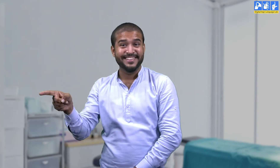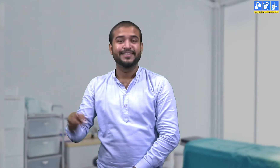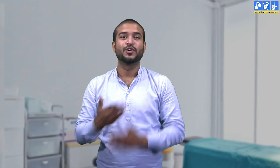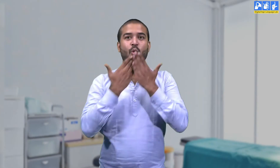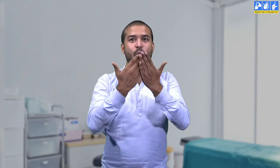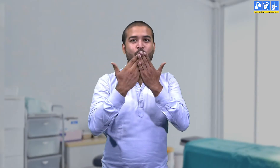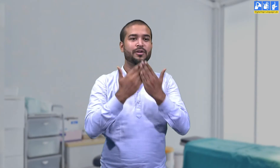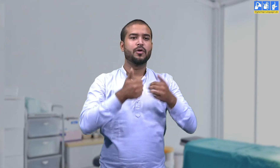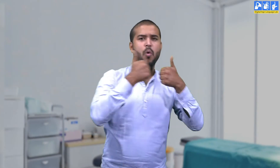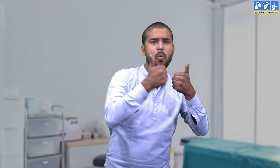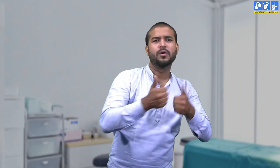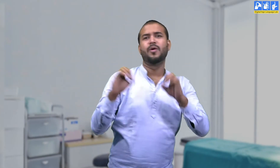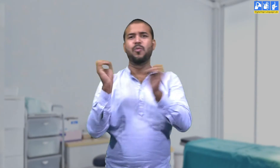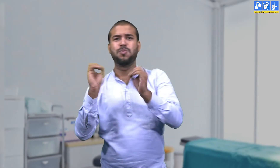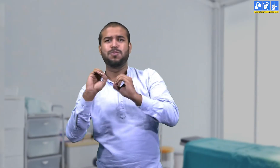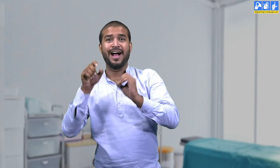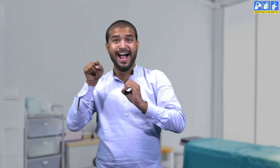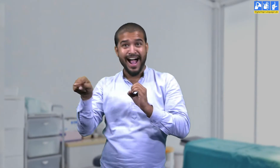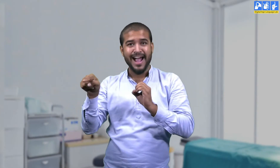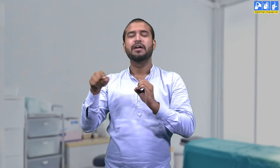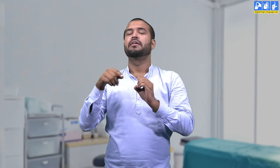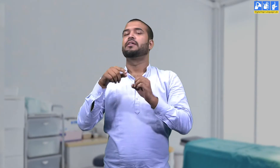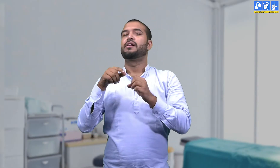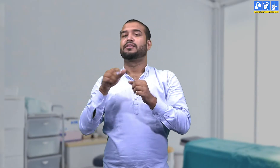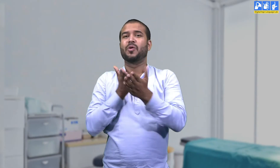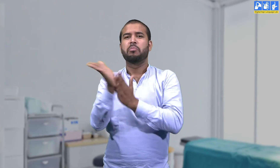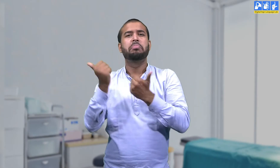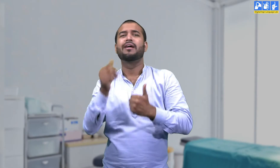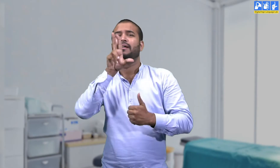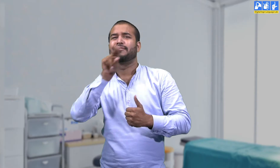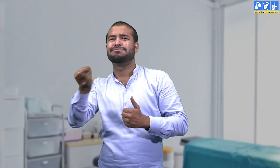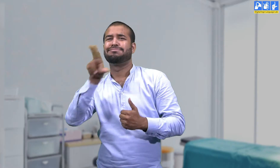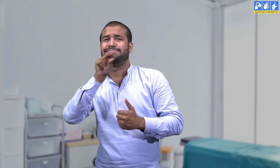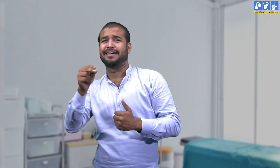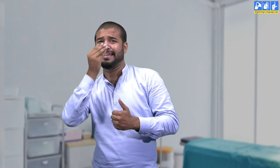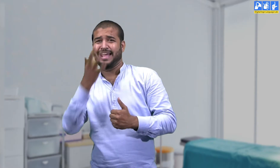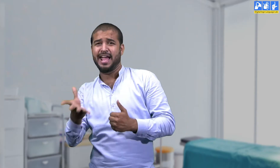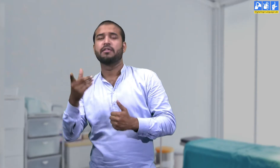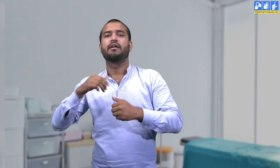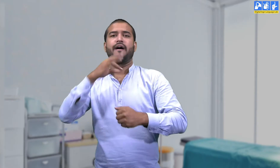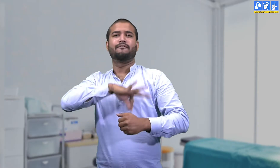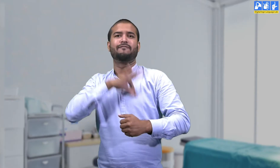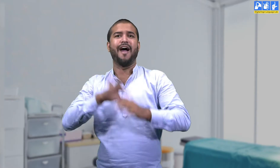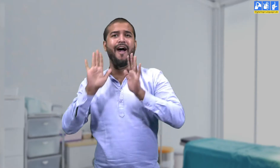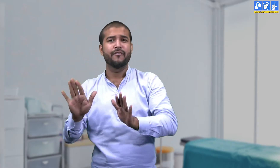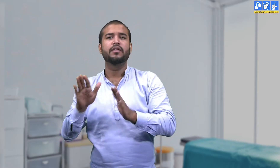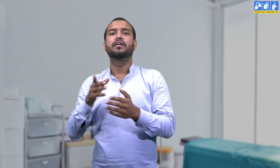देखा आपने असिक्षित व्यक्ति भी अपनी बात बोलकर असानी से